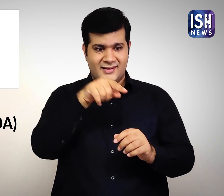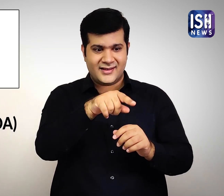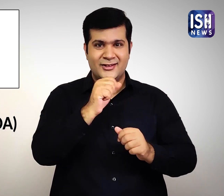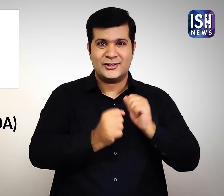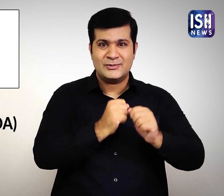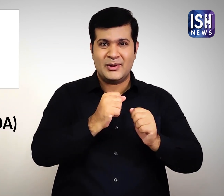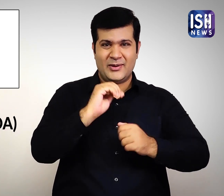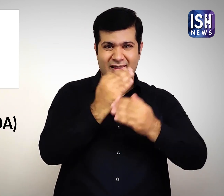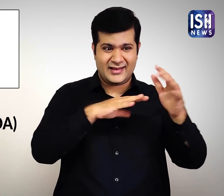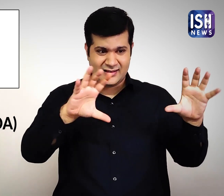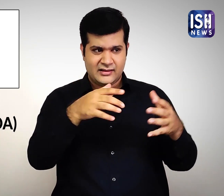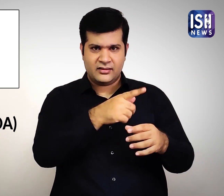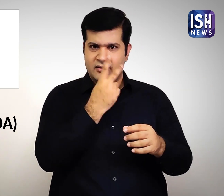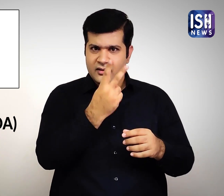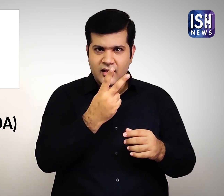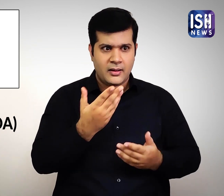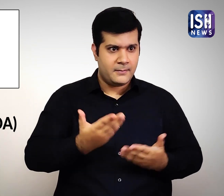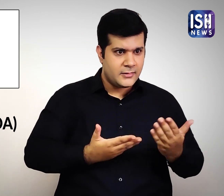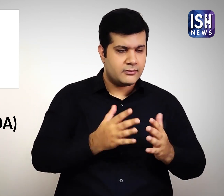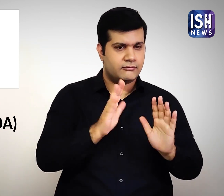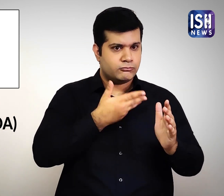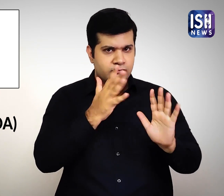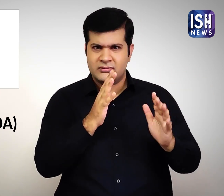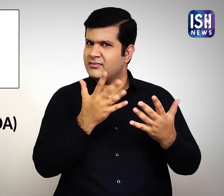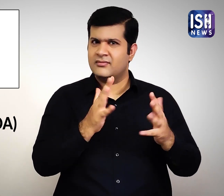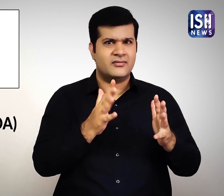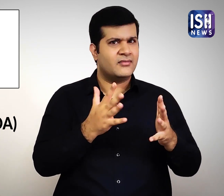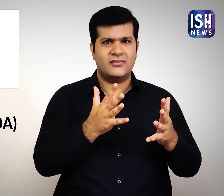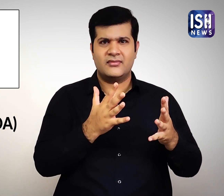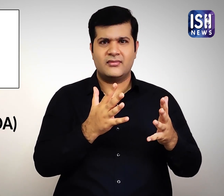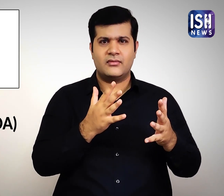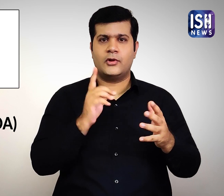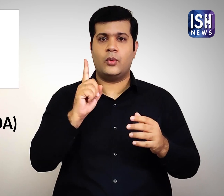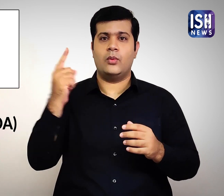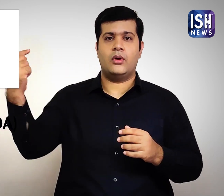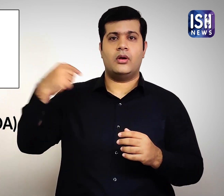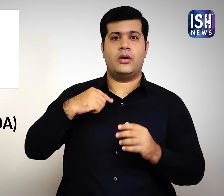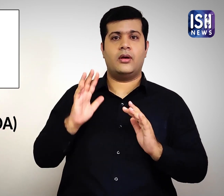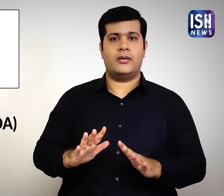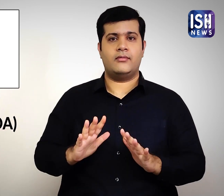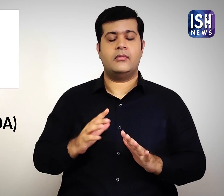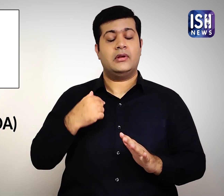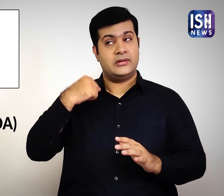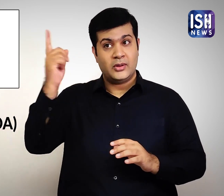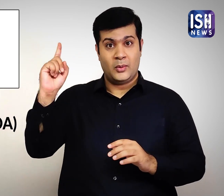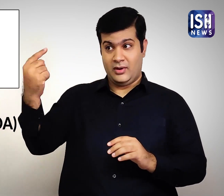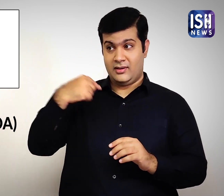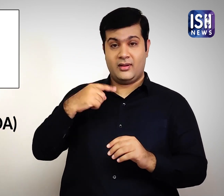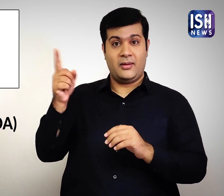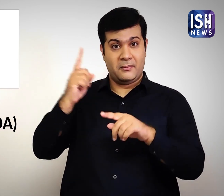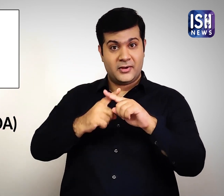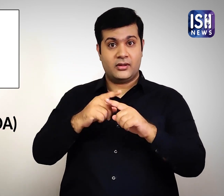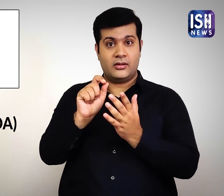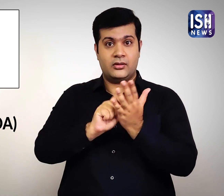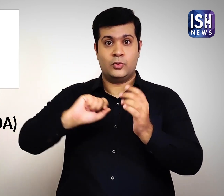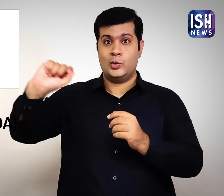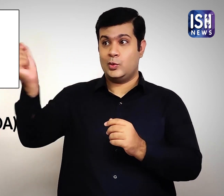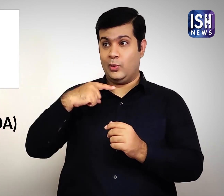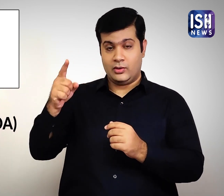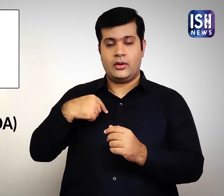सकते। इससे